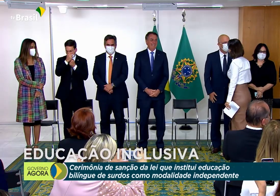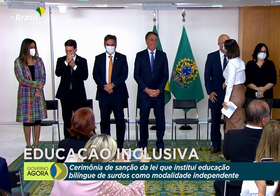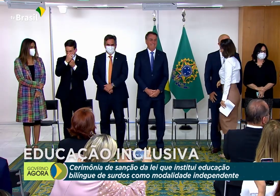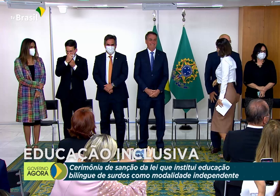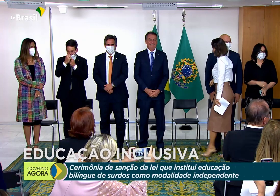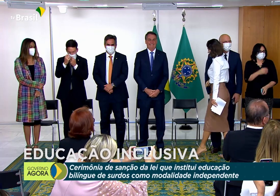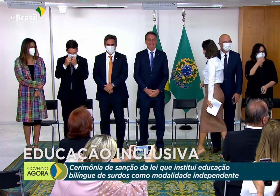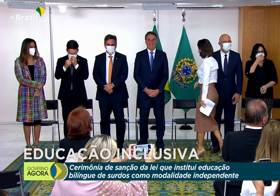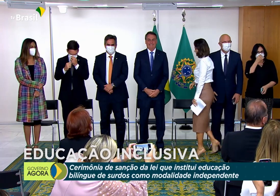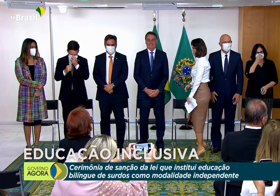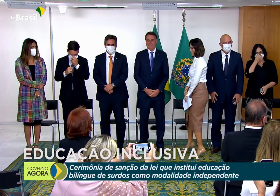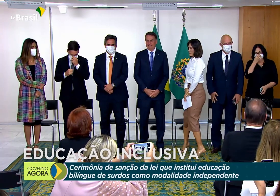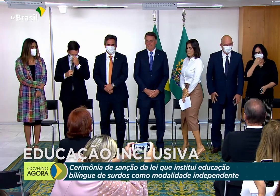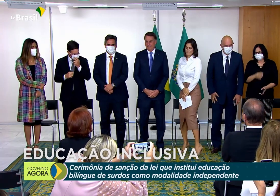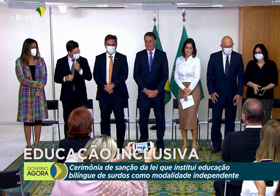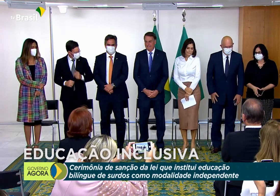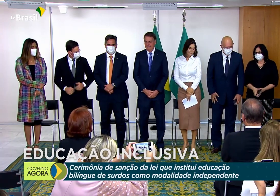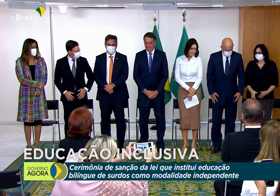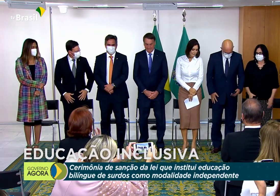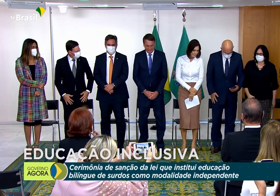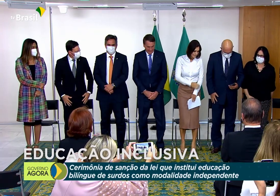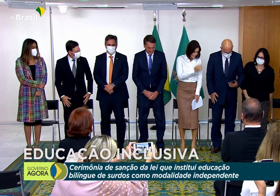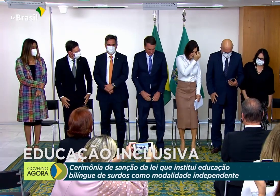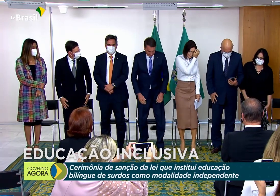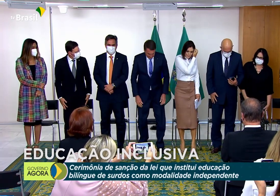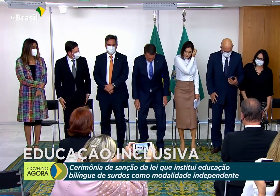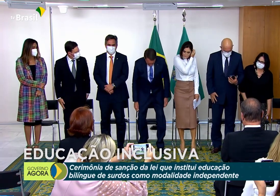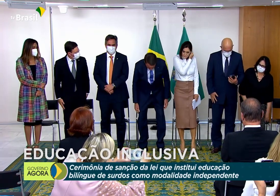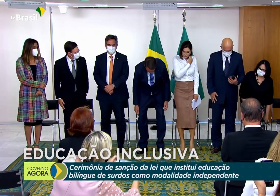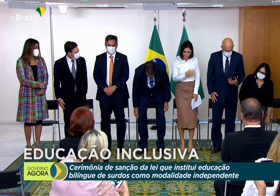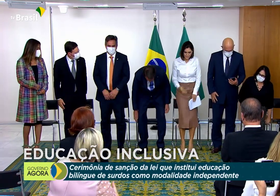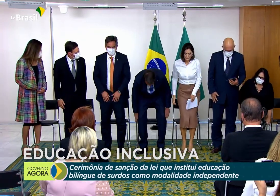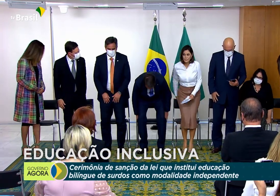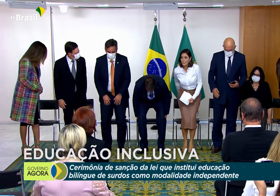Para uso da palavra, o ministro de Estado da Educação, Milton Ribeiro.